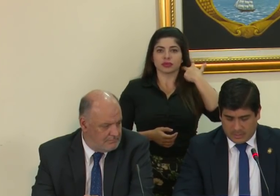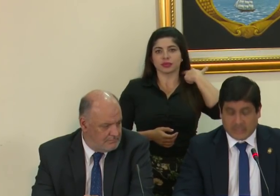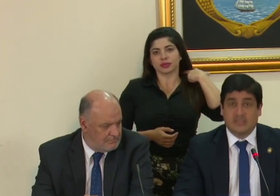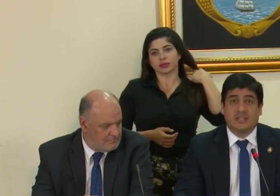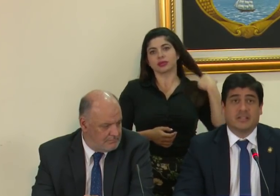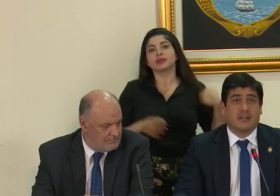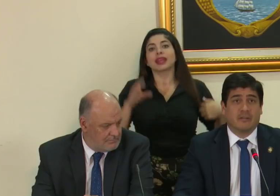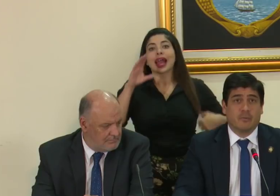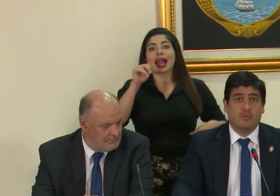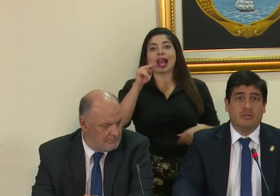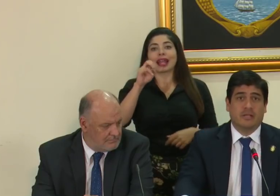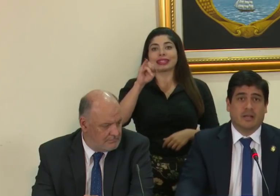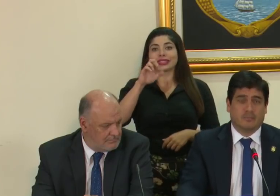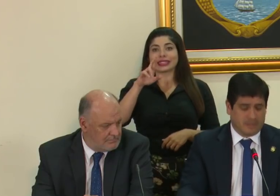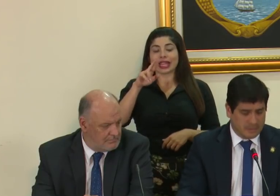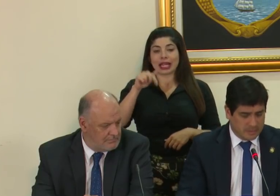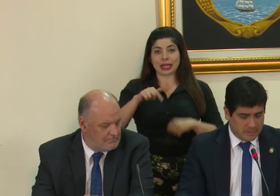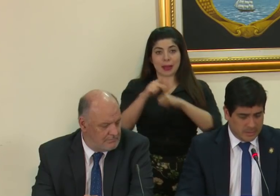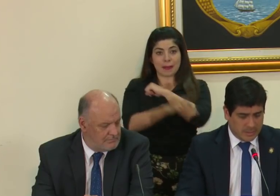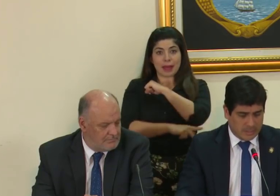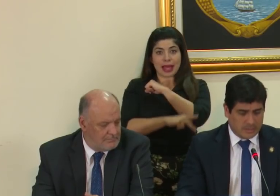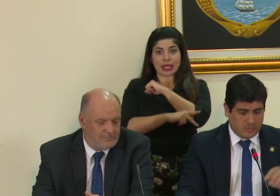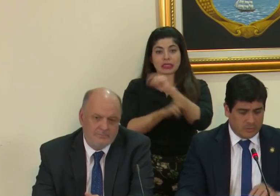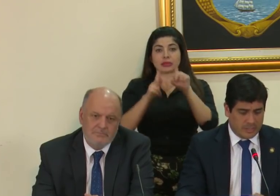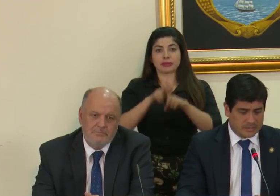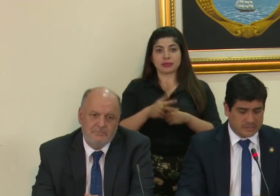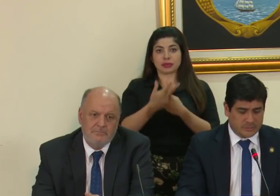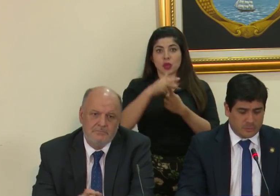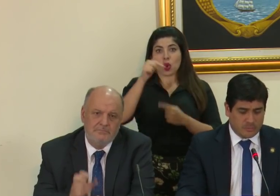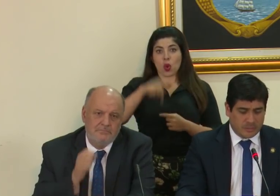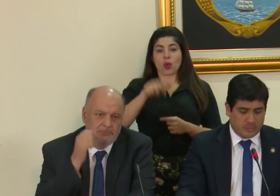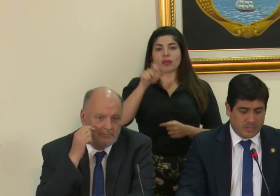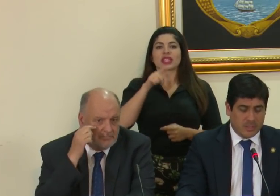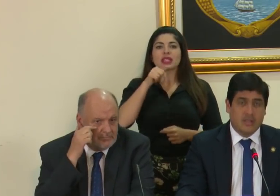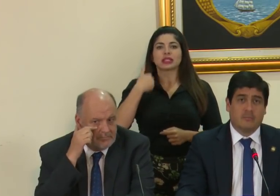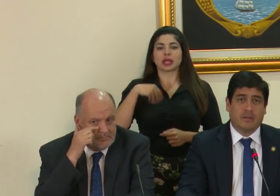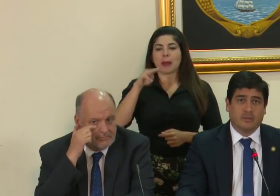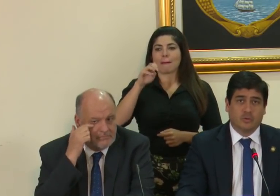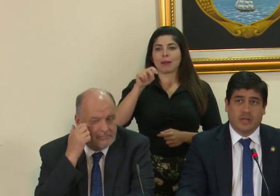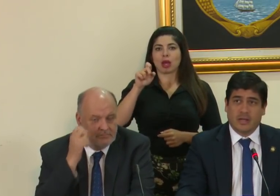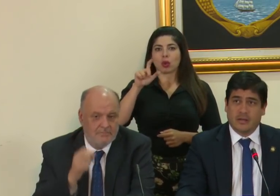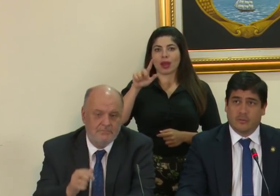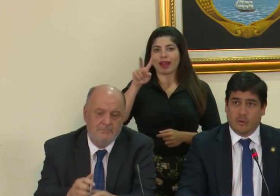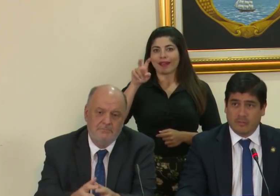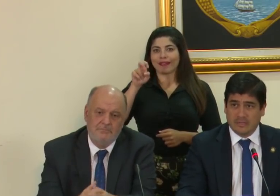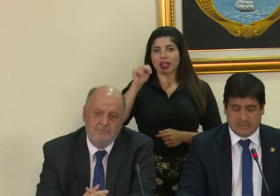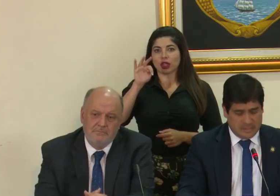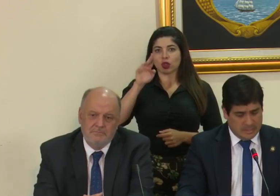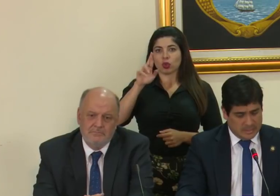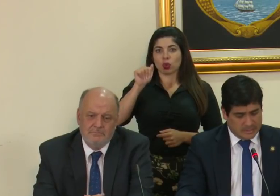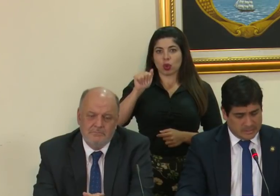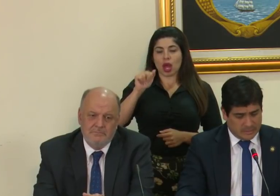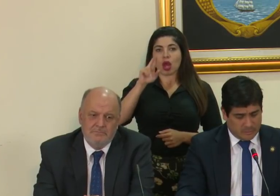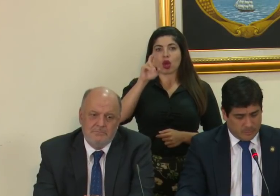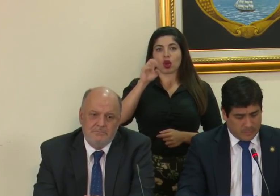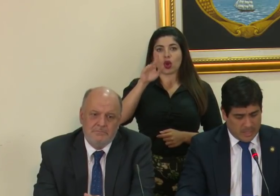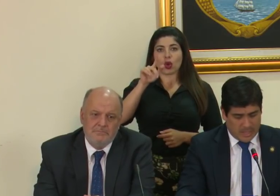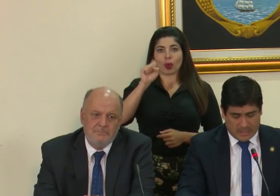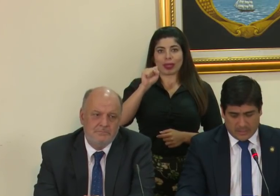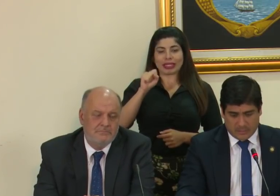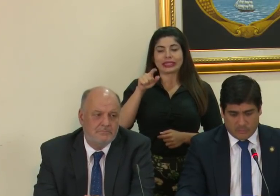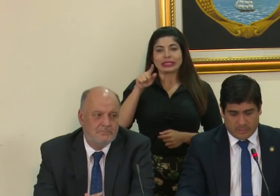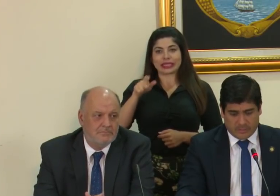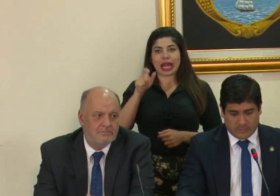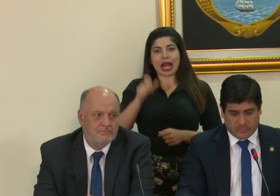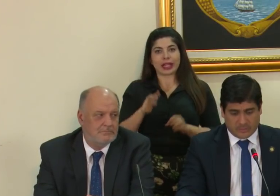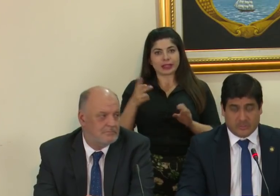El Canciller de la República, a partir del día de hoy, es el señor Manuel Ventura Robles, que se incorpora